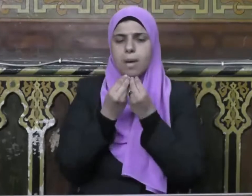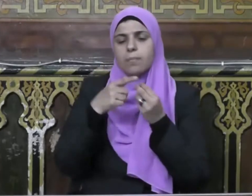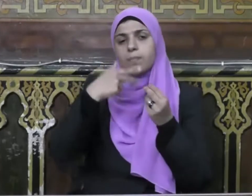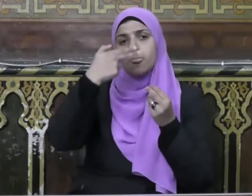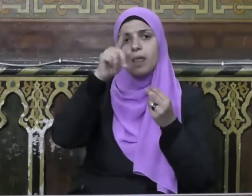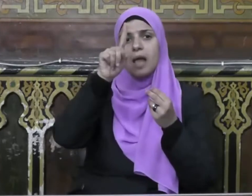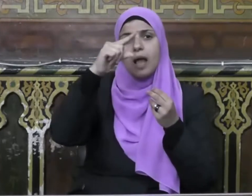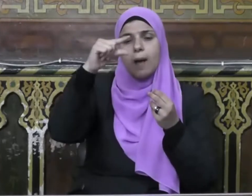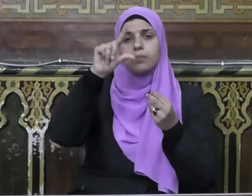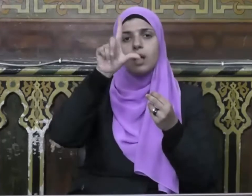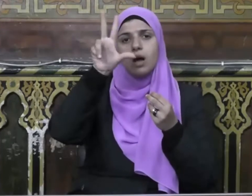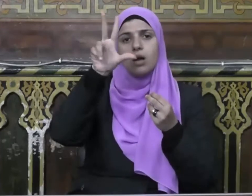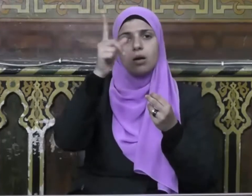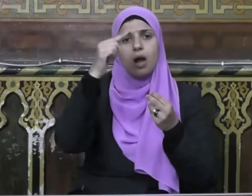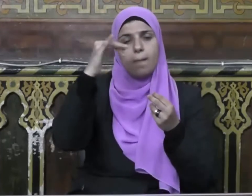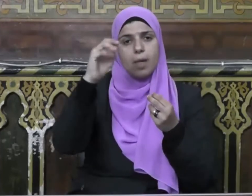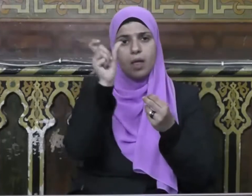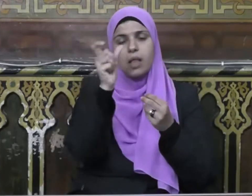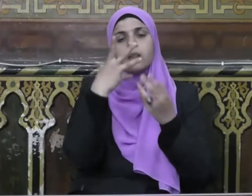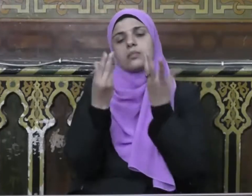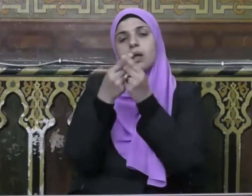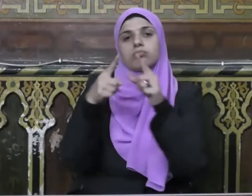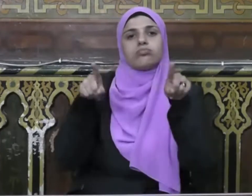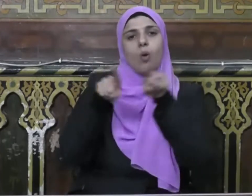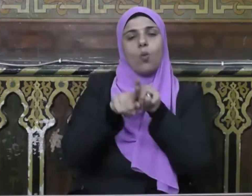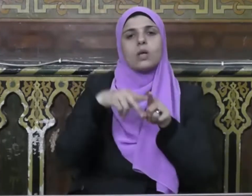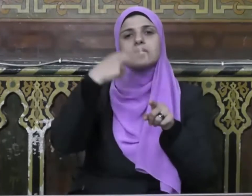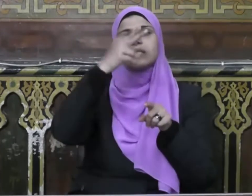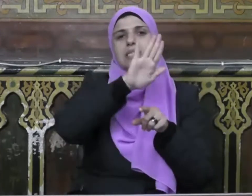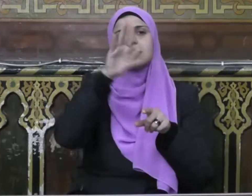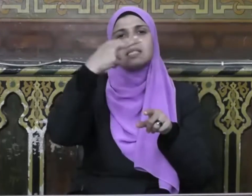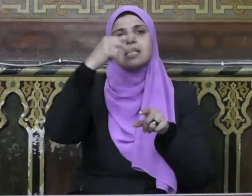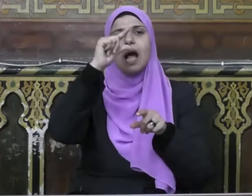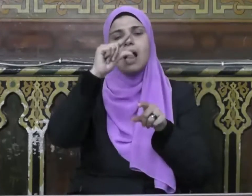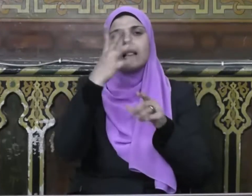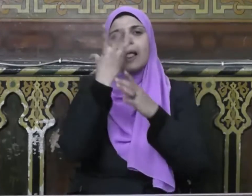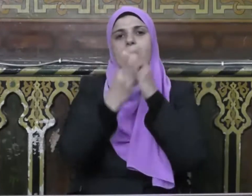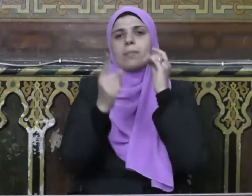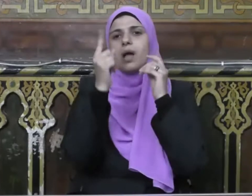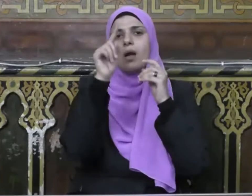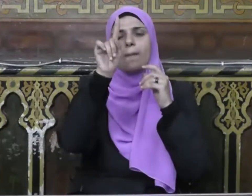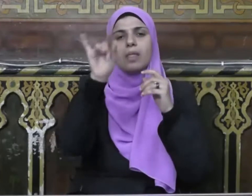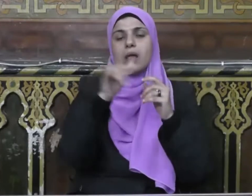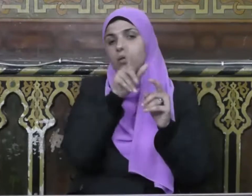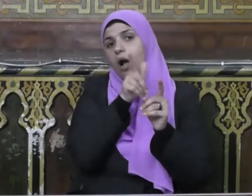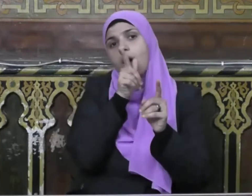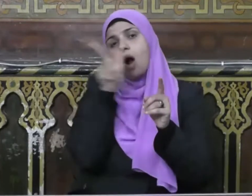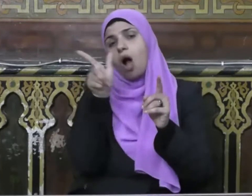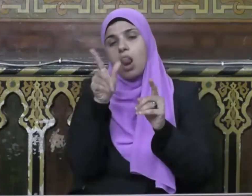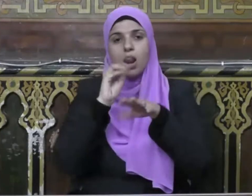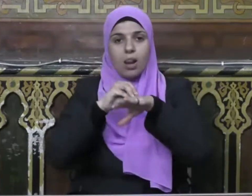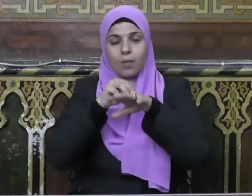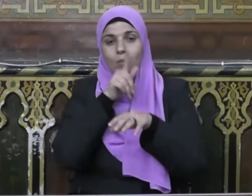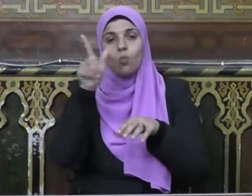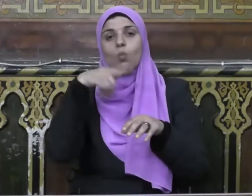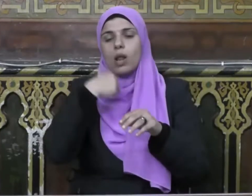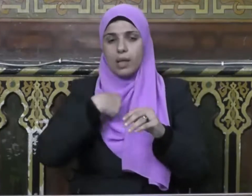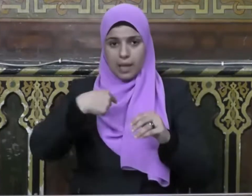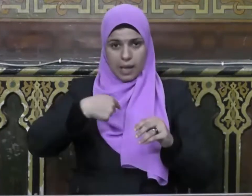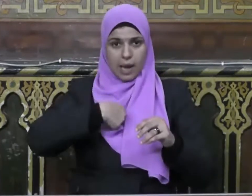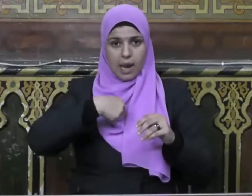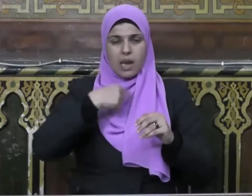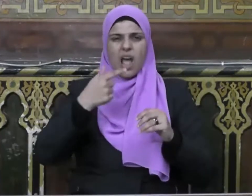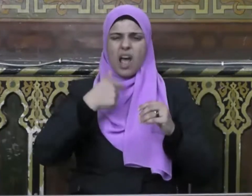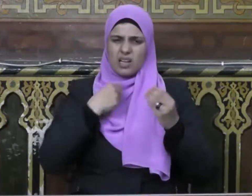بين عبد الرحمن بن عوف وسعد بن الربيع حيث قال سعد لعبد الرحمن